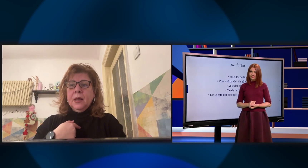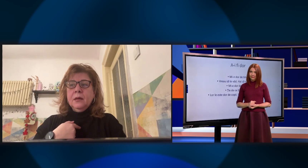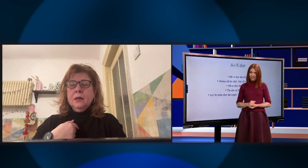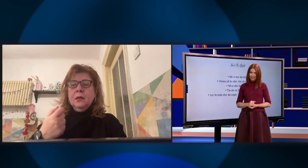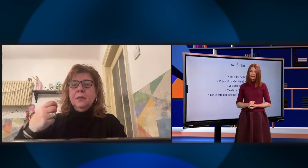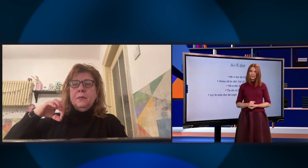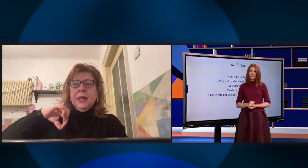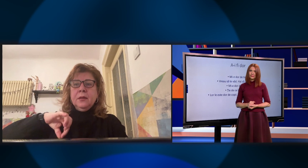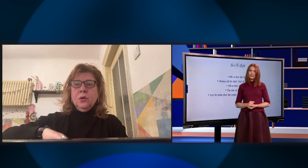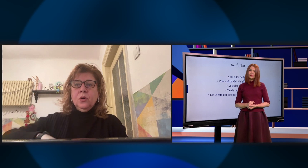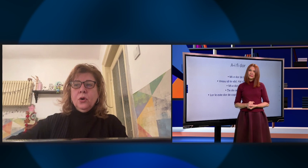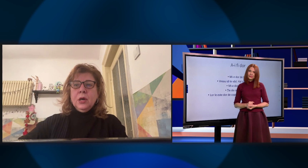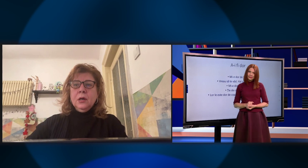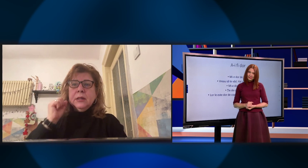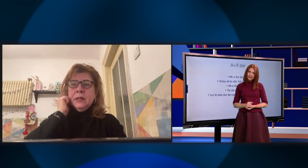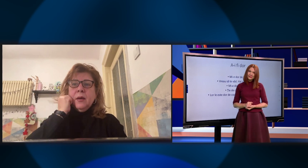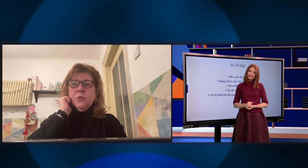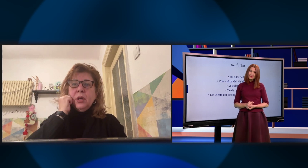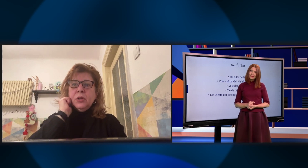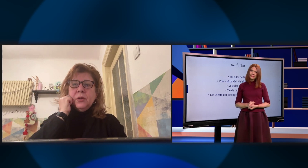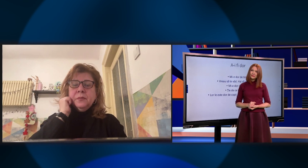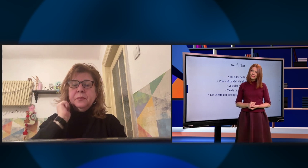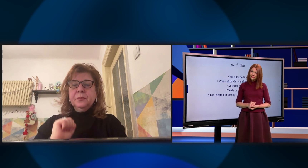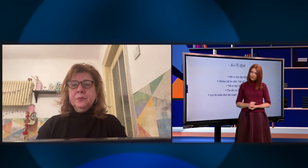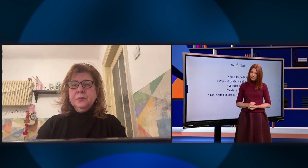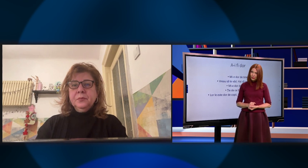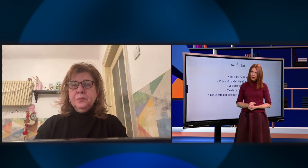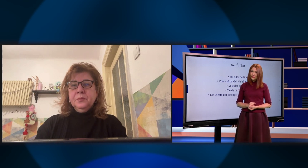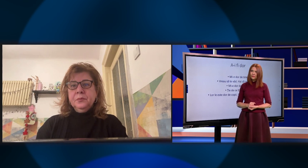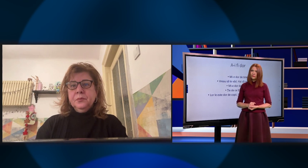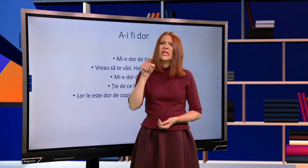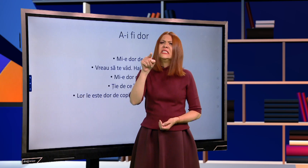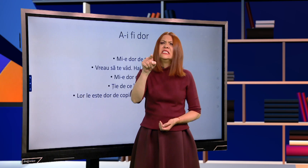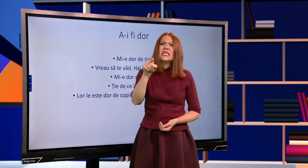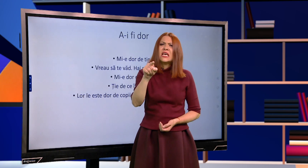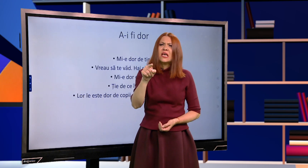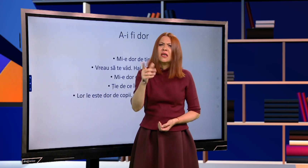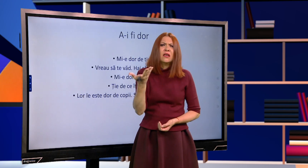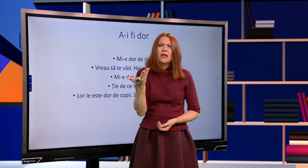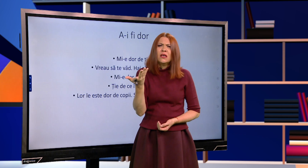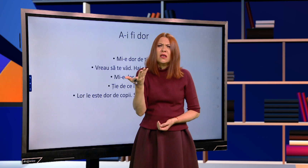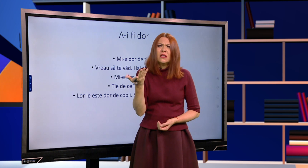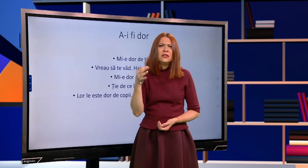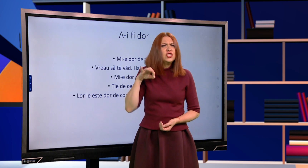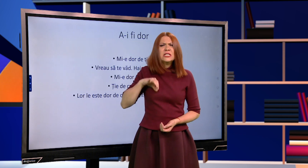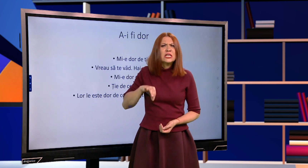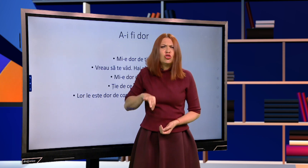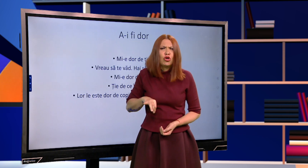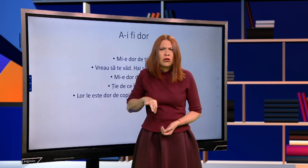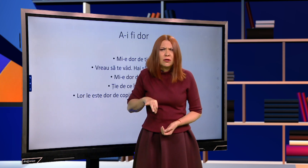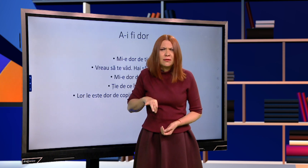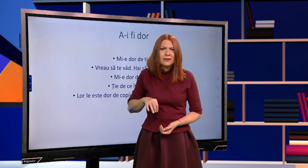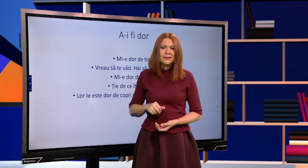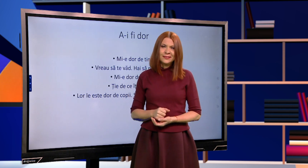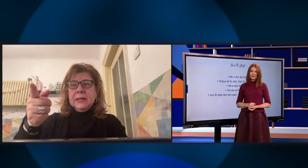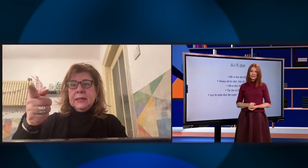Mie, mi-e dor de bunici. Bun. Ție, de ce ți